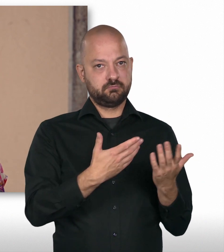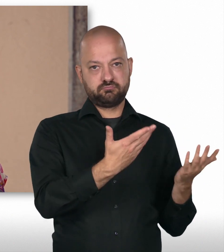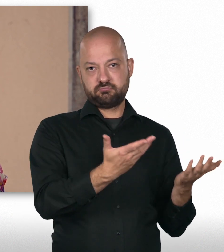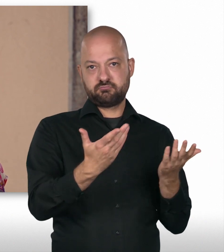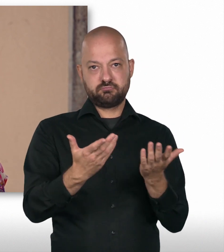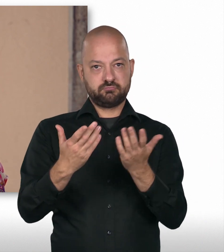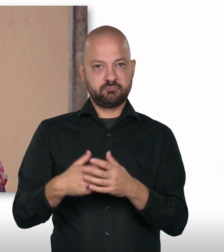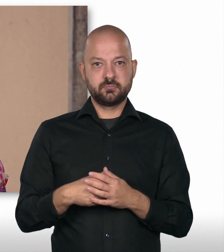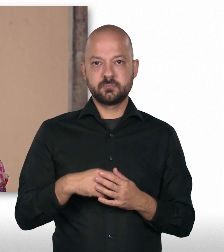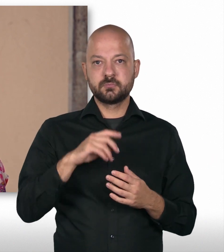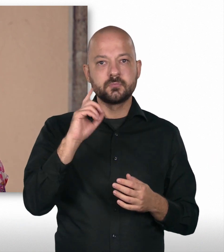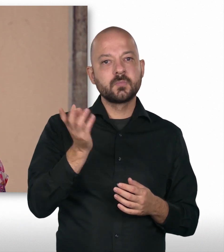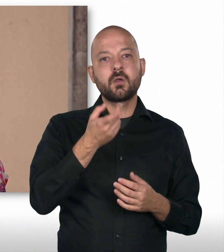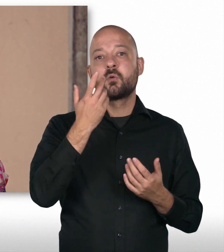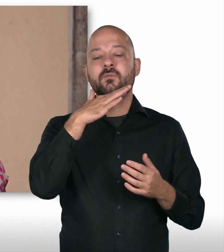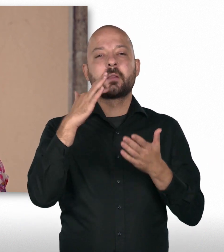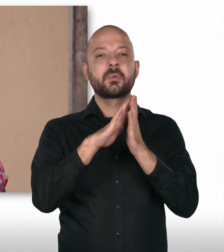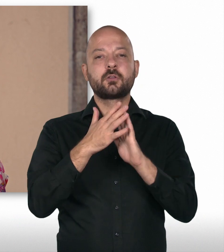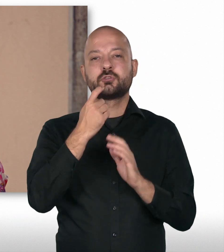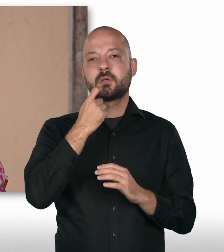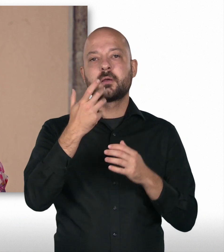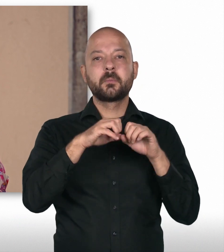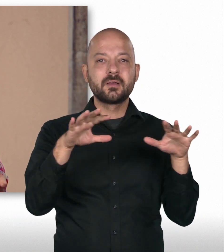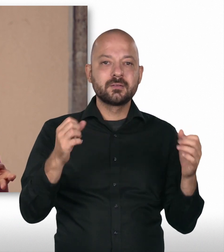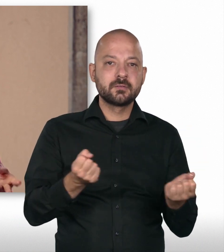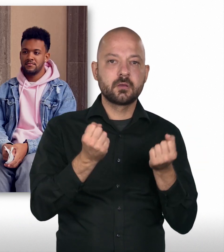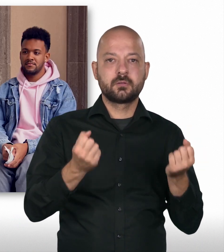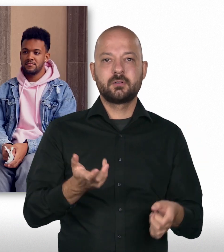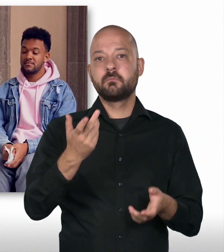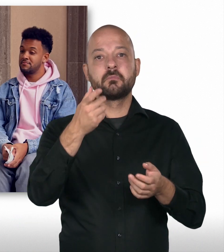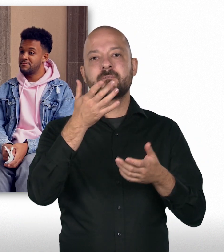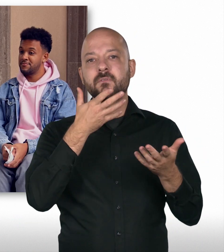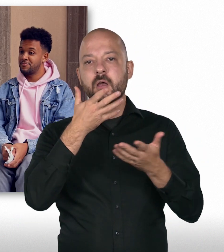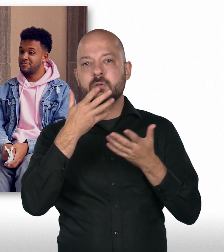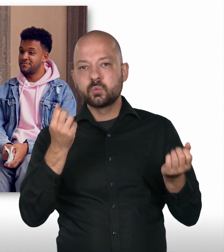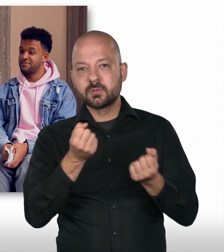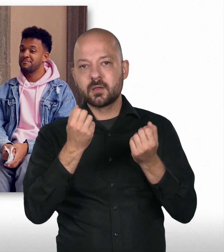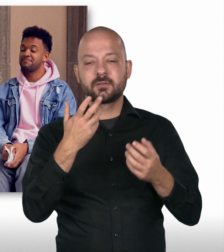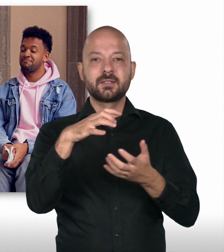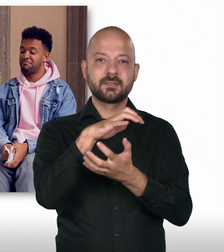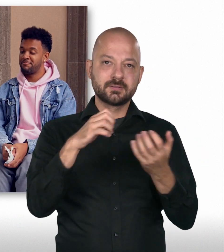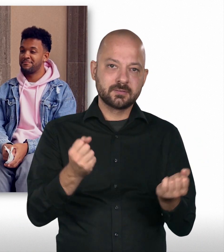aber auch ganz praktische Elemente wie Medientraining zum Beispiel oder Verhandlungstraining,